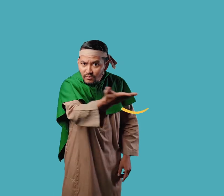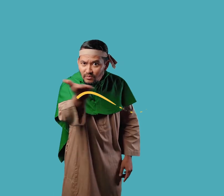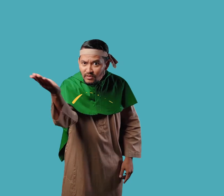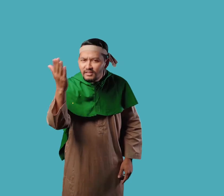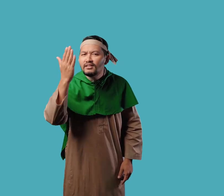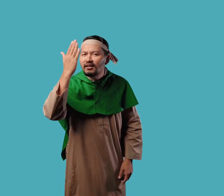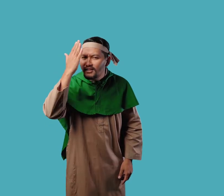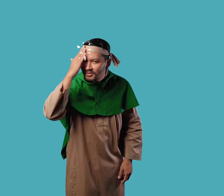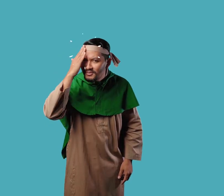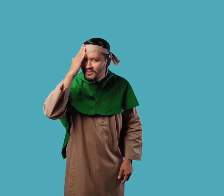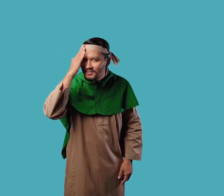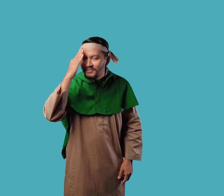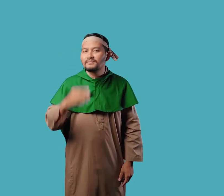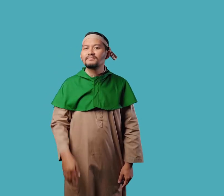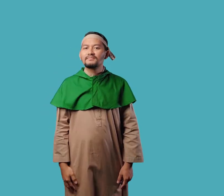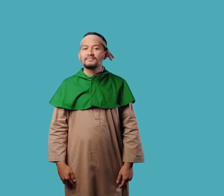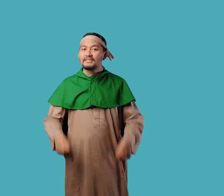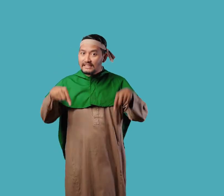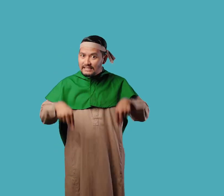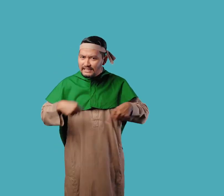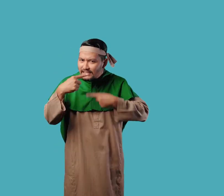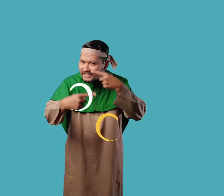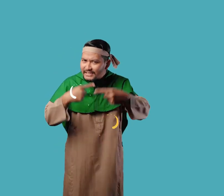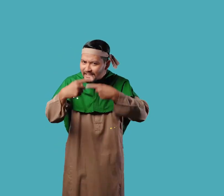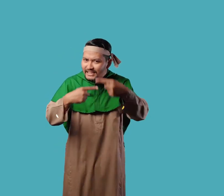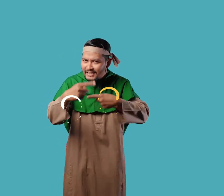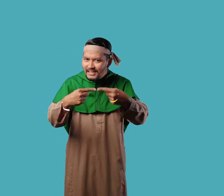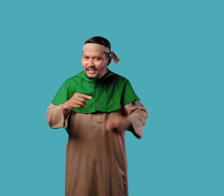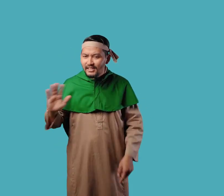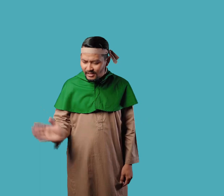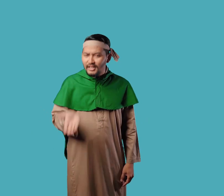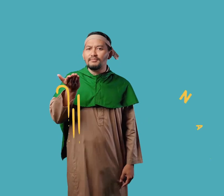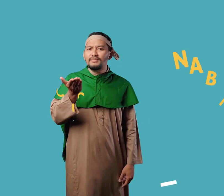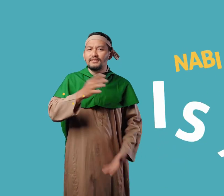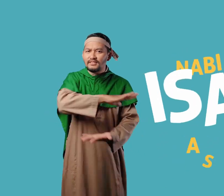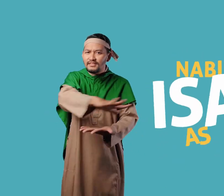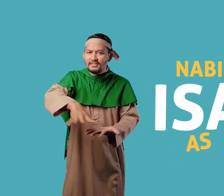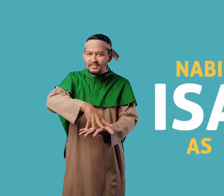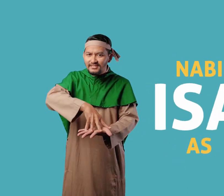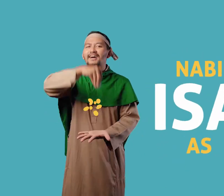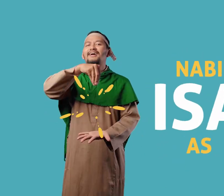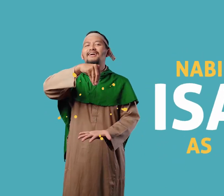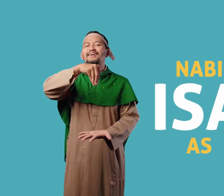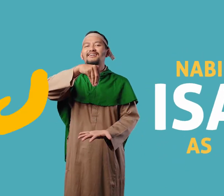memiliki pasangan Taukah kamu? Yuk kita simak cerita tentang Nabi Isa alaihi salam